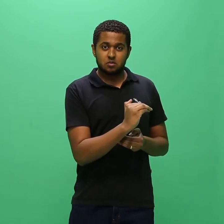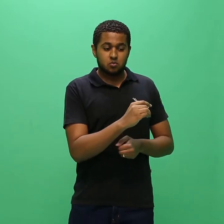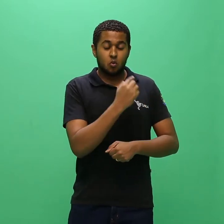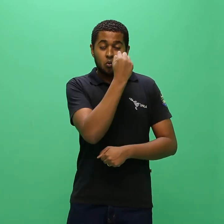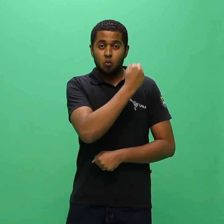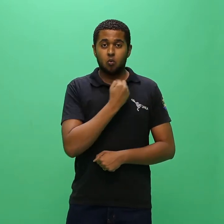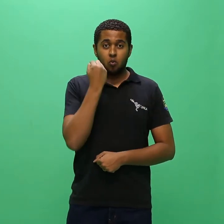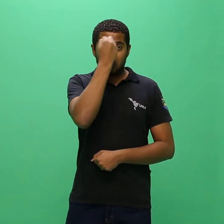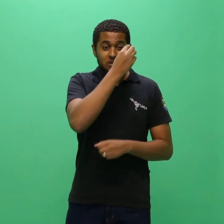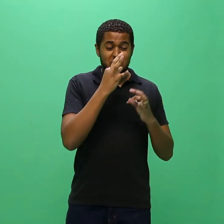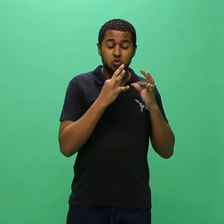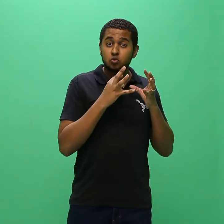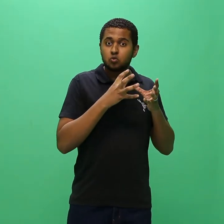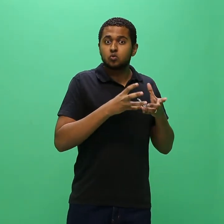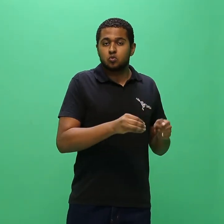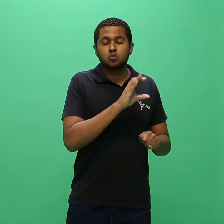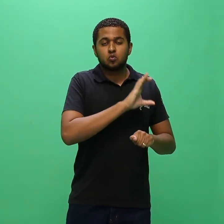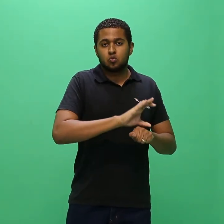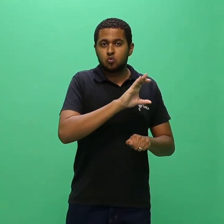em que possui registro acadêmico.